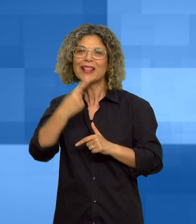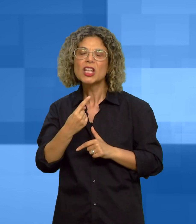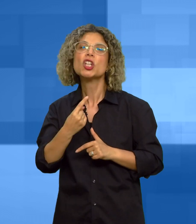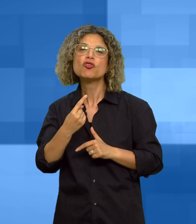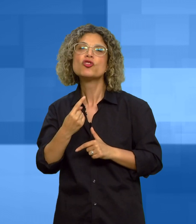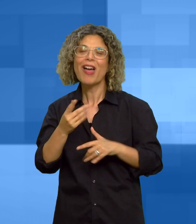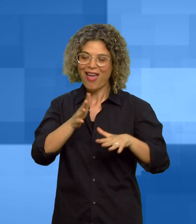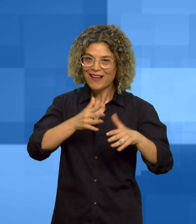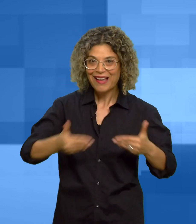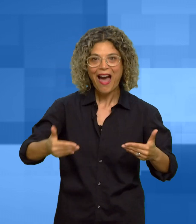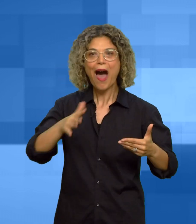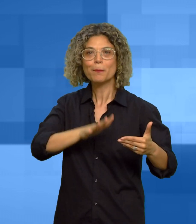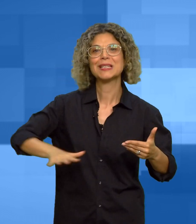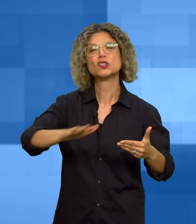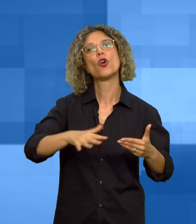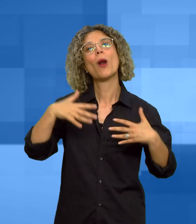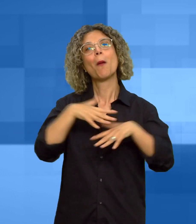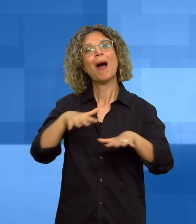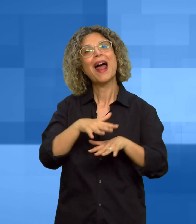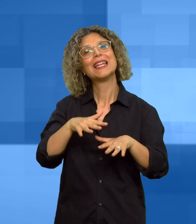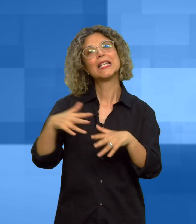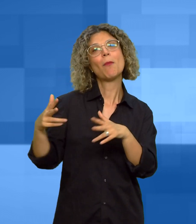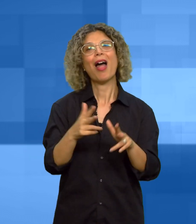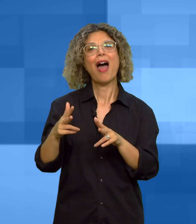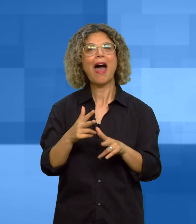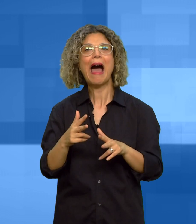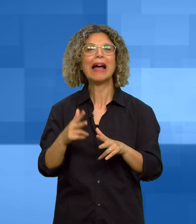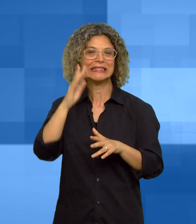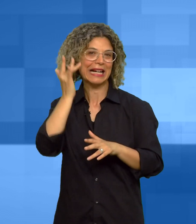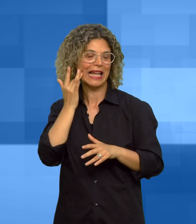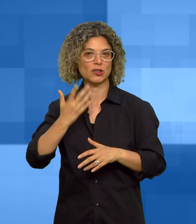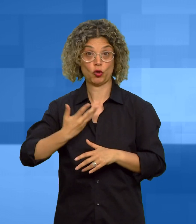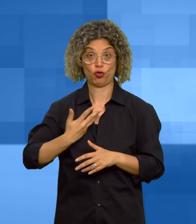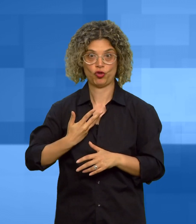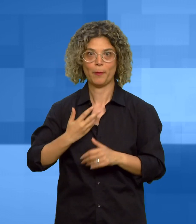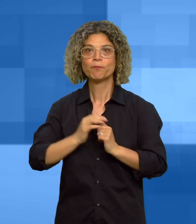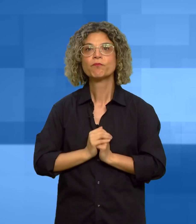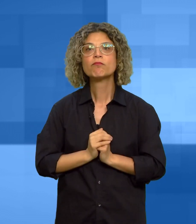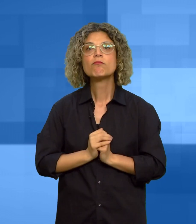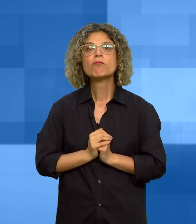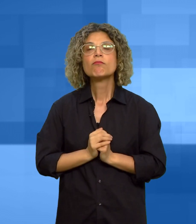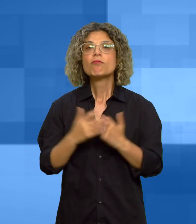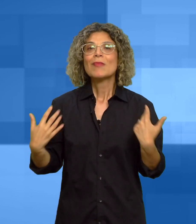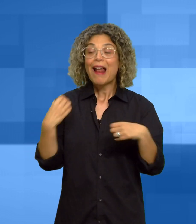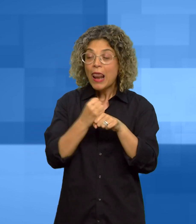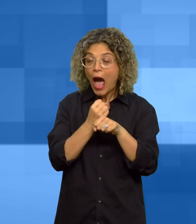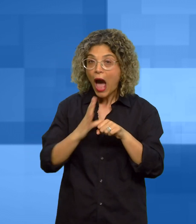posizione dei campi in zona marittima e ventilata. I lavori hanno un importo